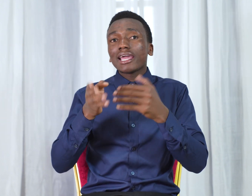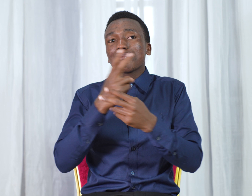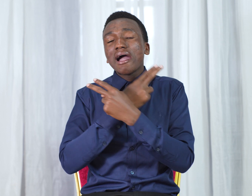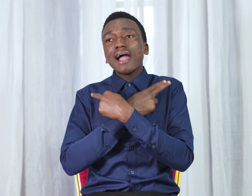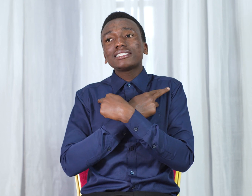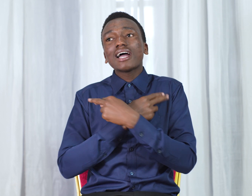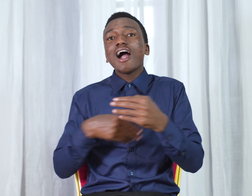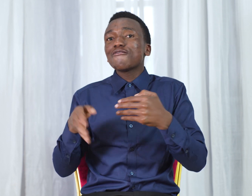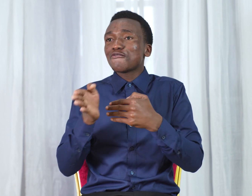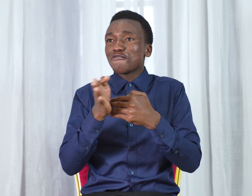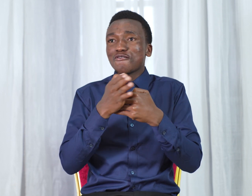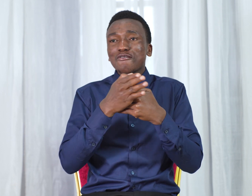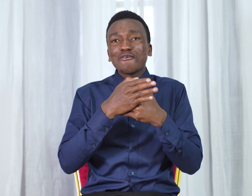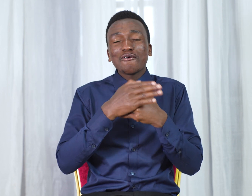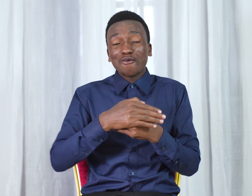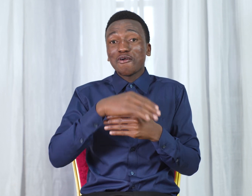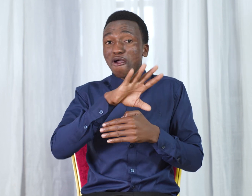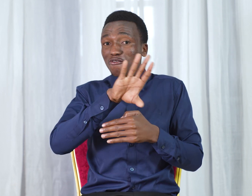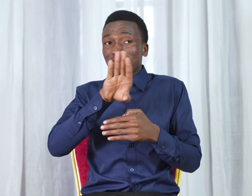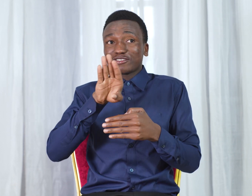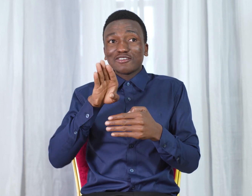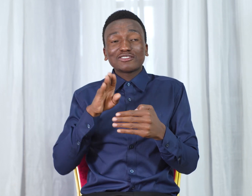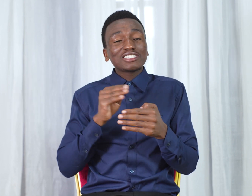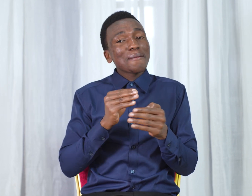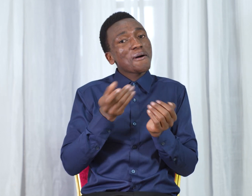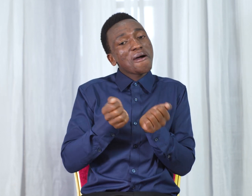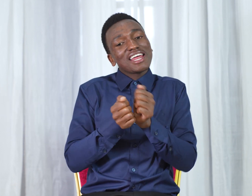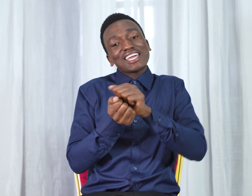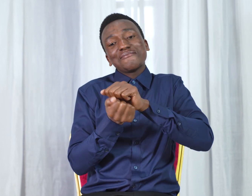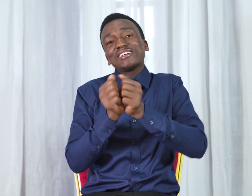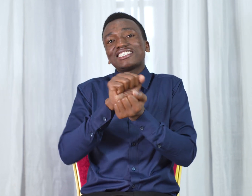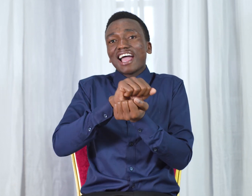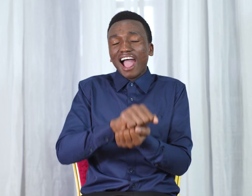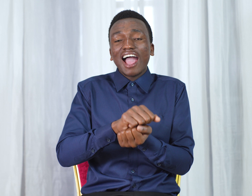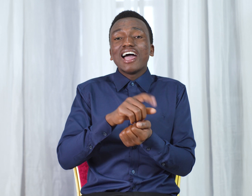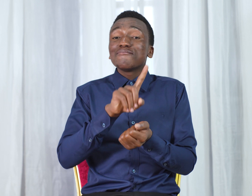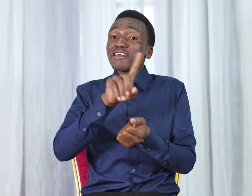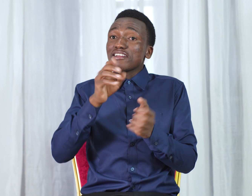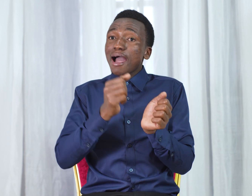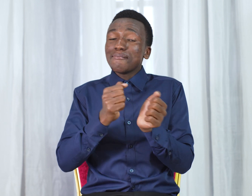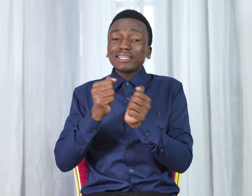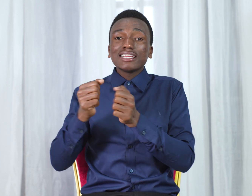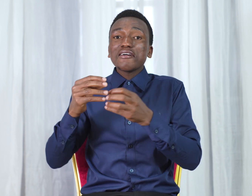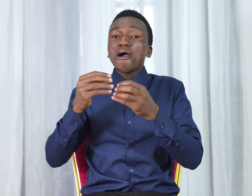hema itafu Mukwe tutusipole kebisha Ndena matendo